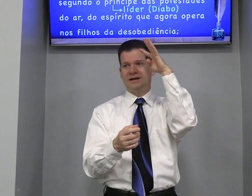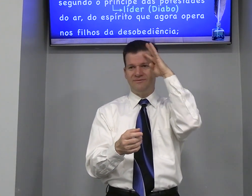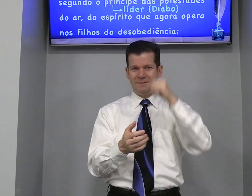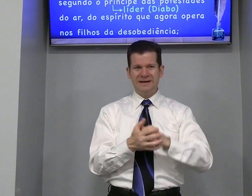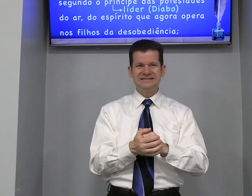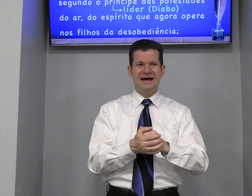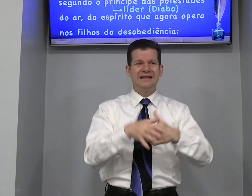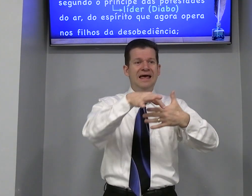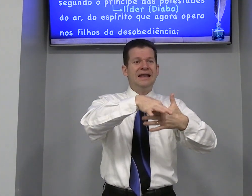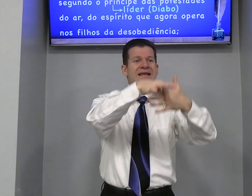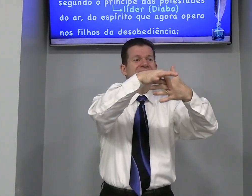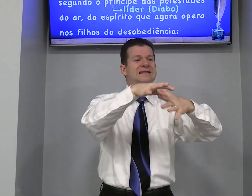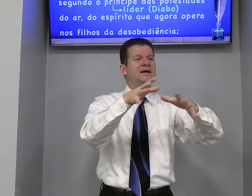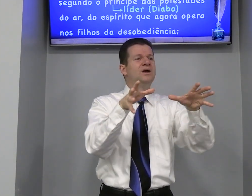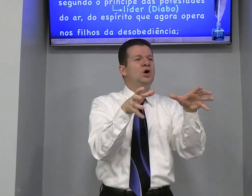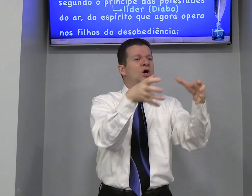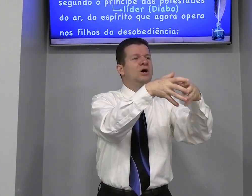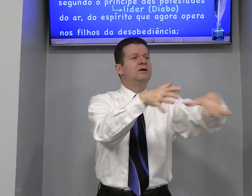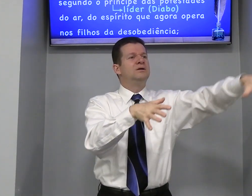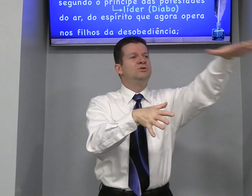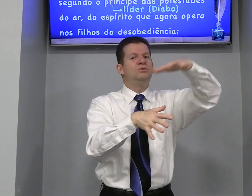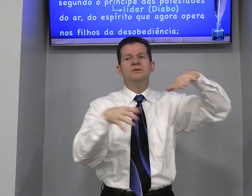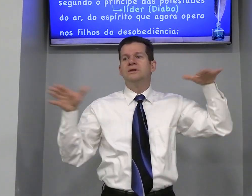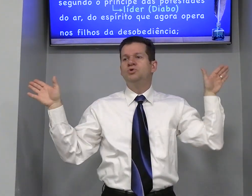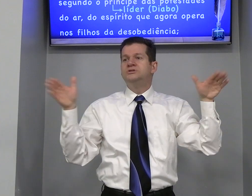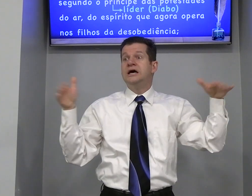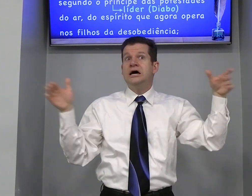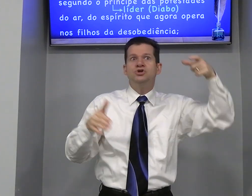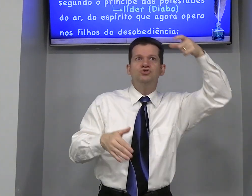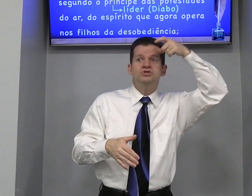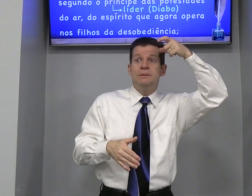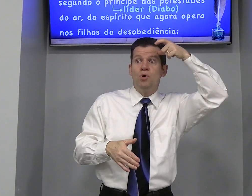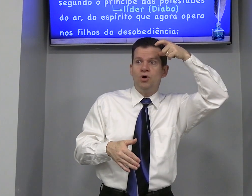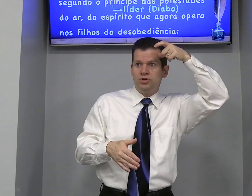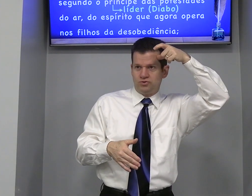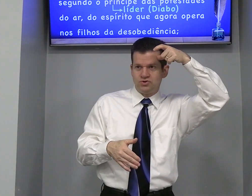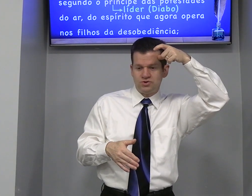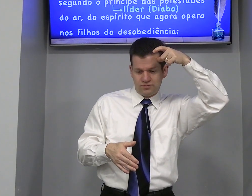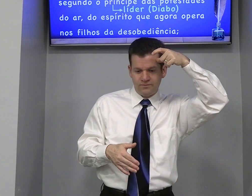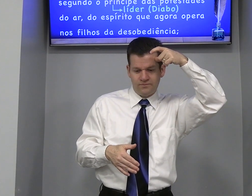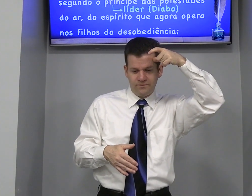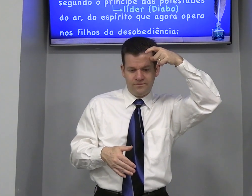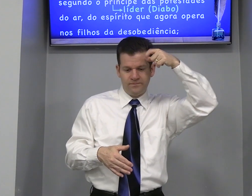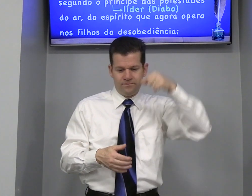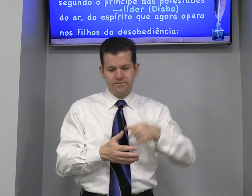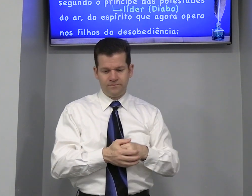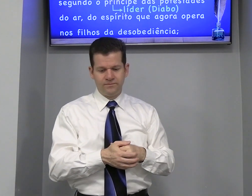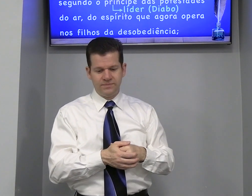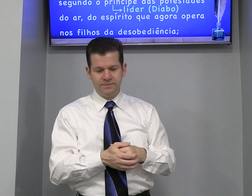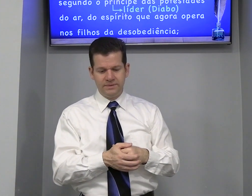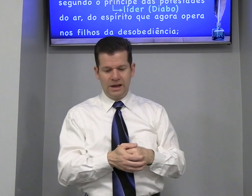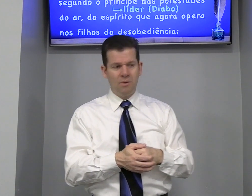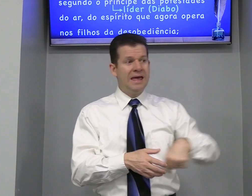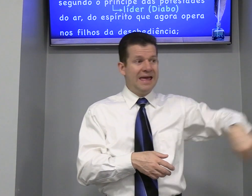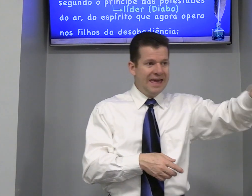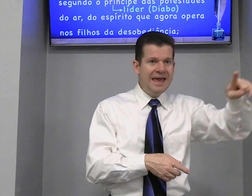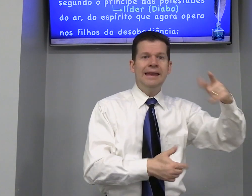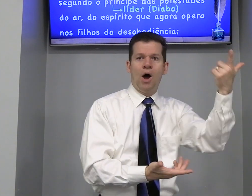quarta-feira Passada Líder Dos anjos Demônios Então Ele